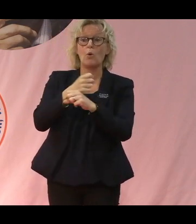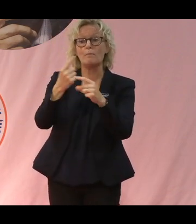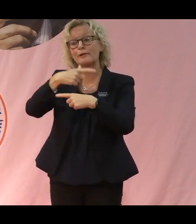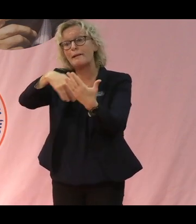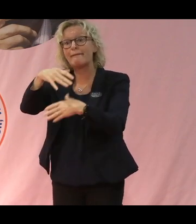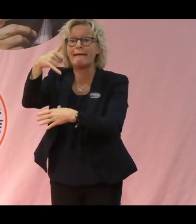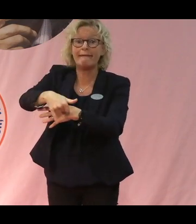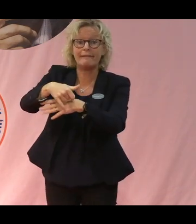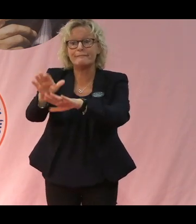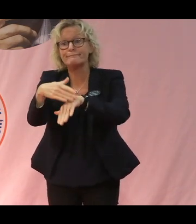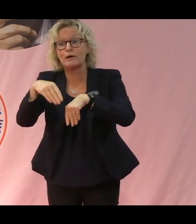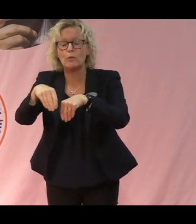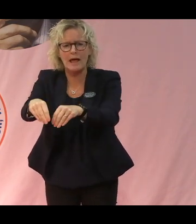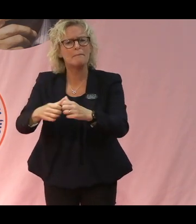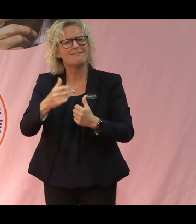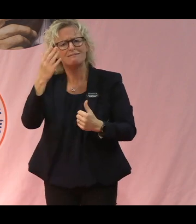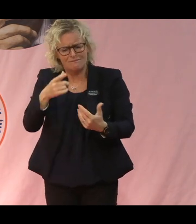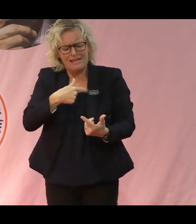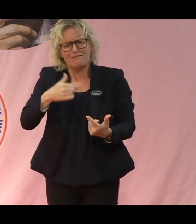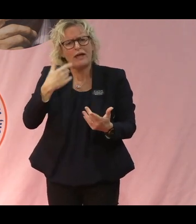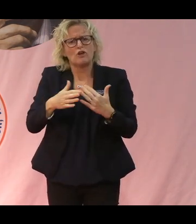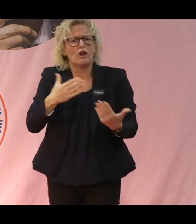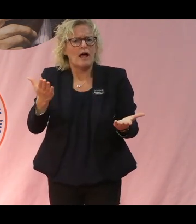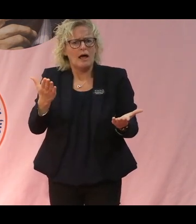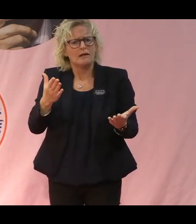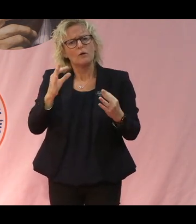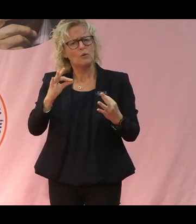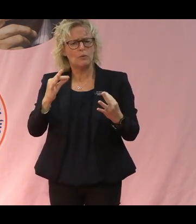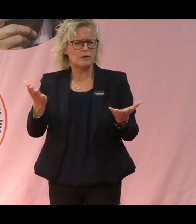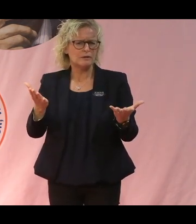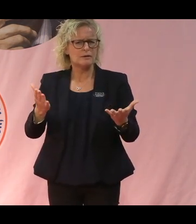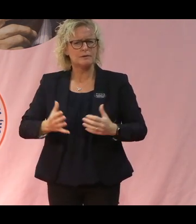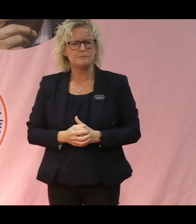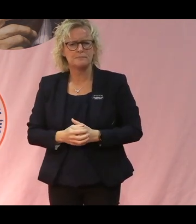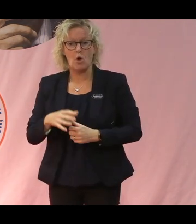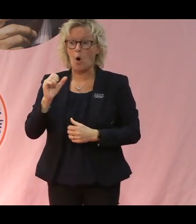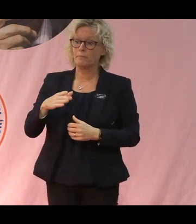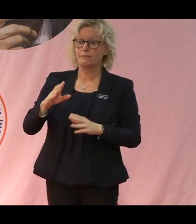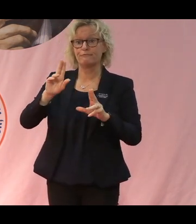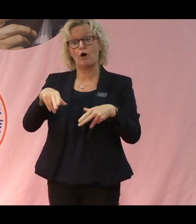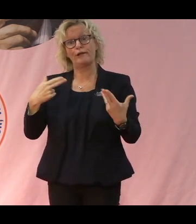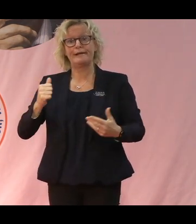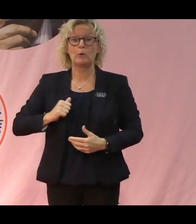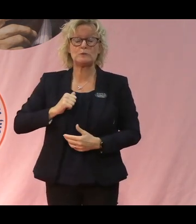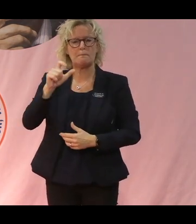matproduktion? Kan vi också bidra på vårt sätt? Och hur i så fall kan man göra som konsument?